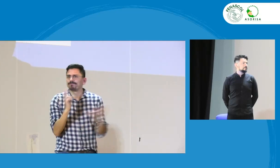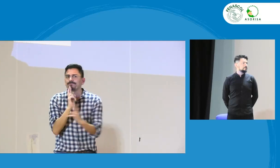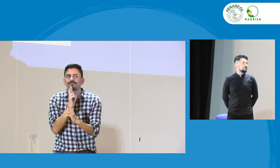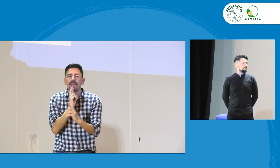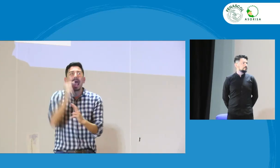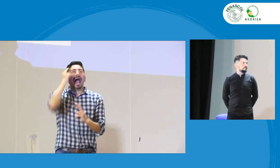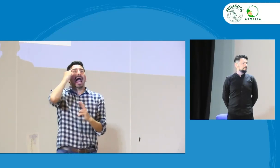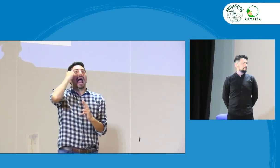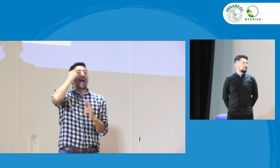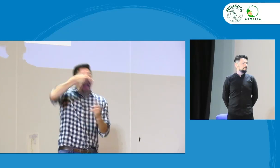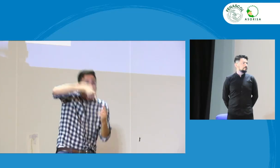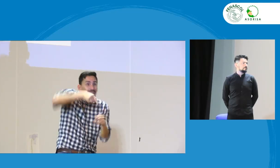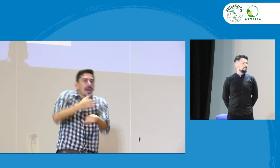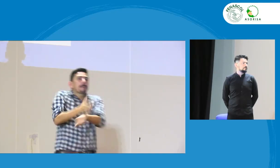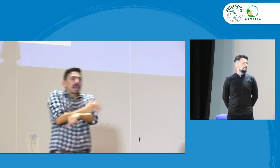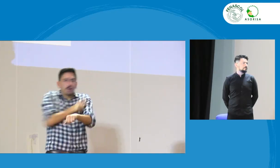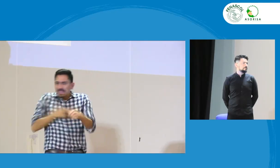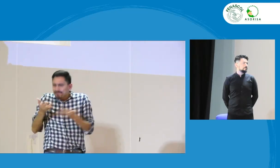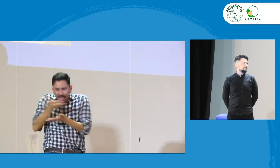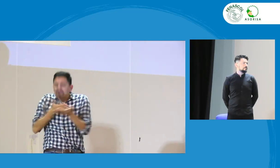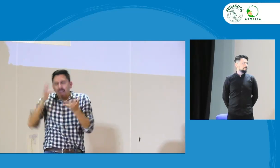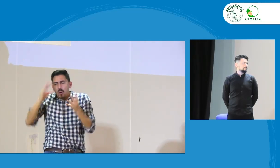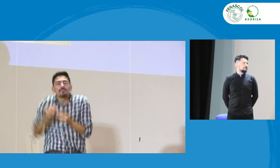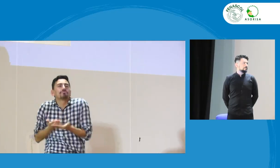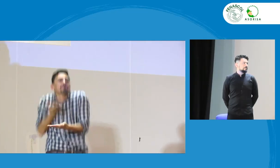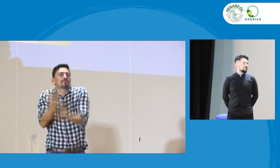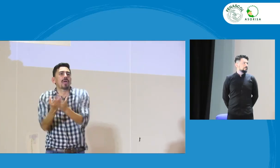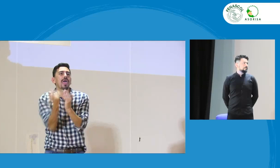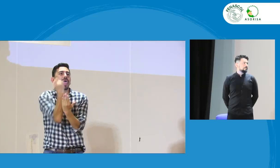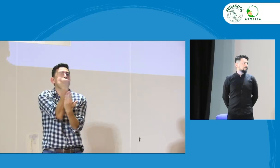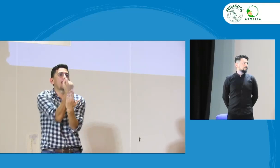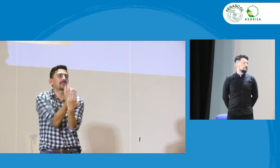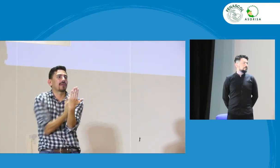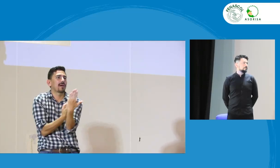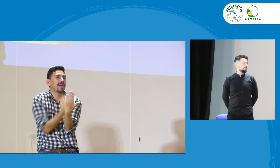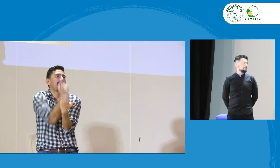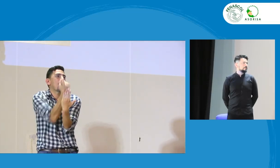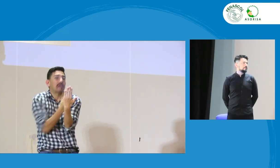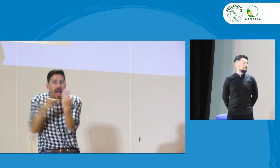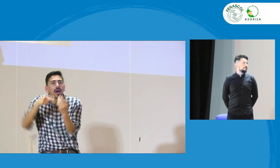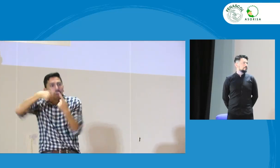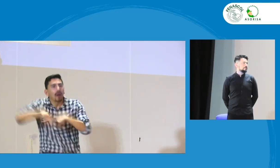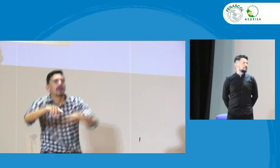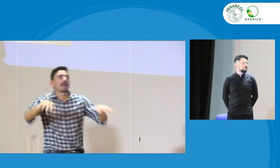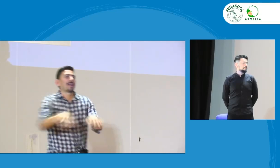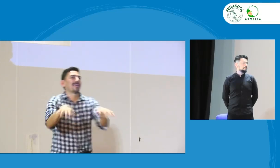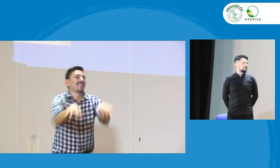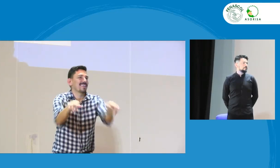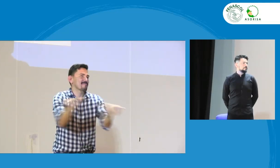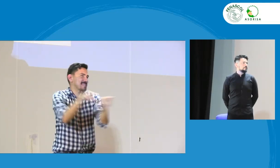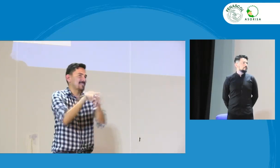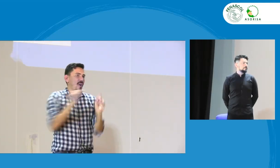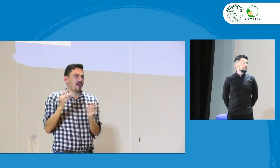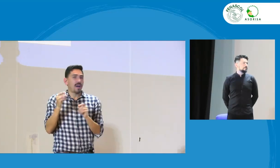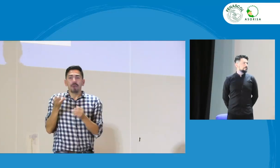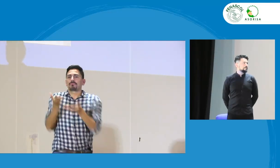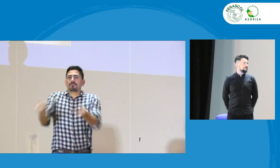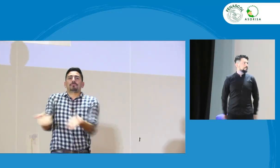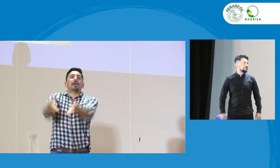sabíamos. Por eso, desde el Precomité se propuso una encuesta, una caracterización y se hizo esa y se ejecutó como tal.